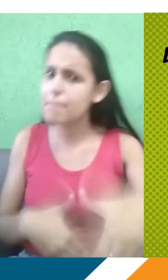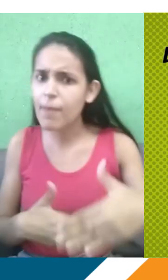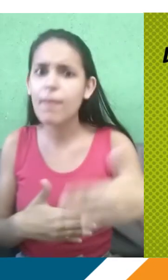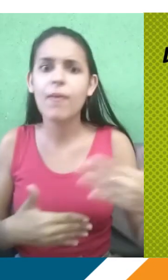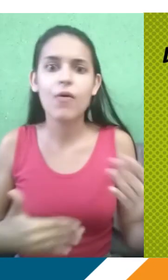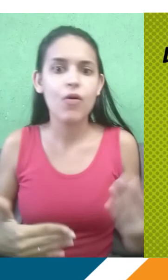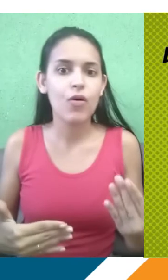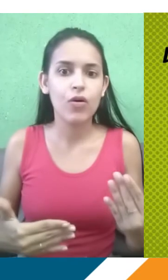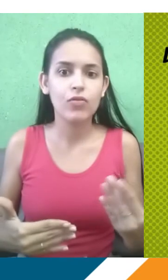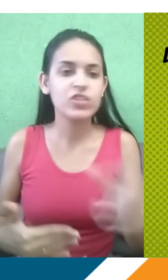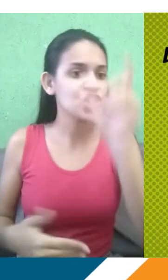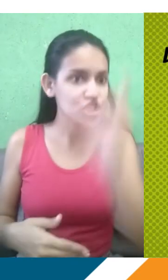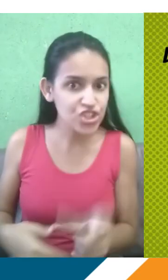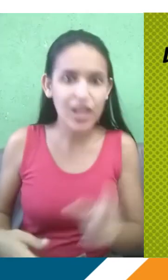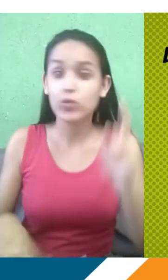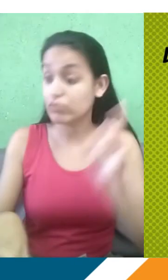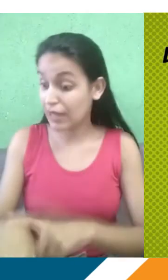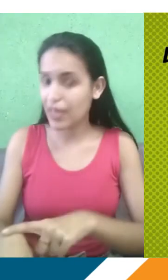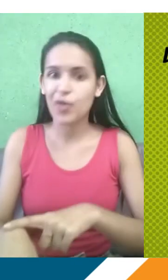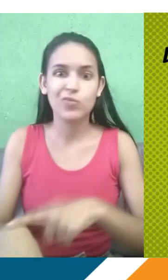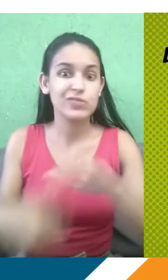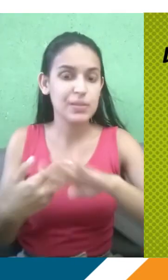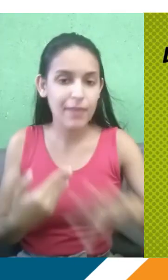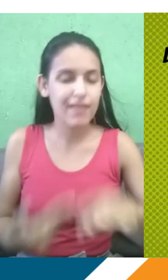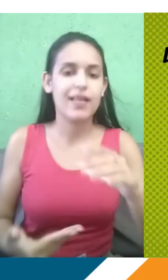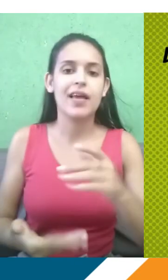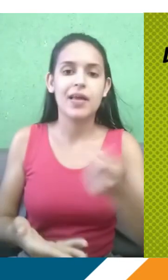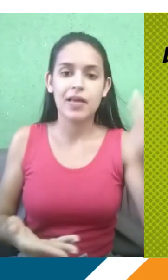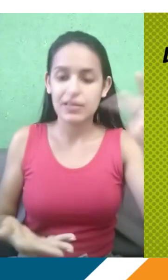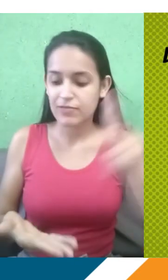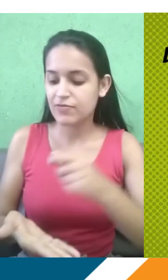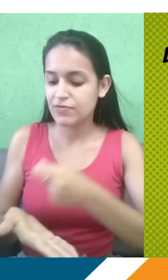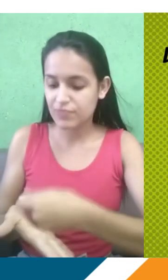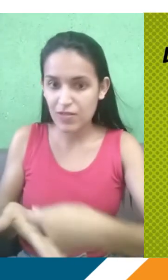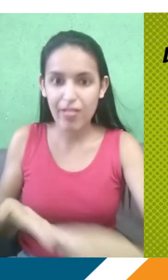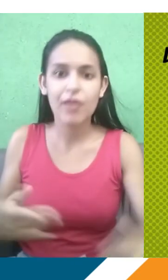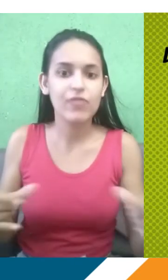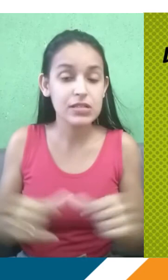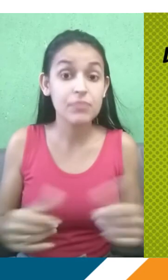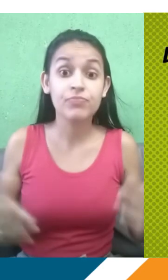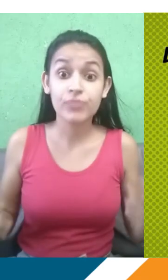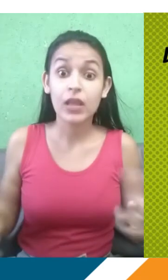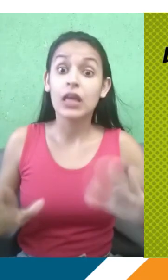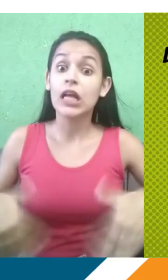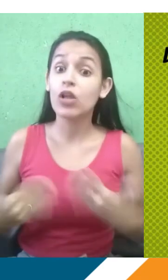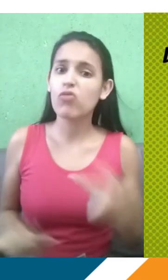e para ter tempo de fazer essas questões, já vai ser muito mais dinâmico na hora que vocês estiverem lá. Vocês já vão ter ideia de quanto tempo vocês vão ter para cada questão,